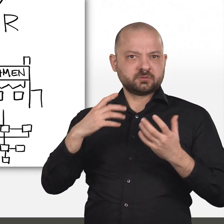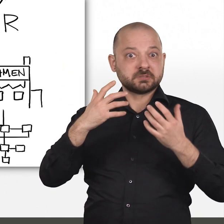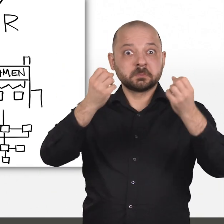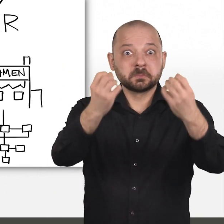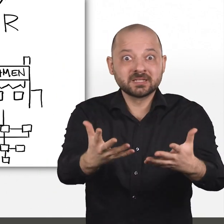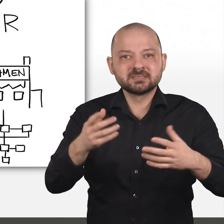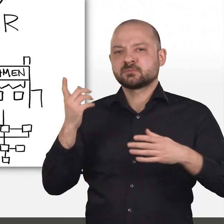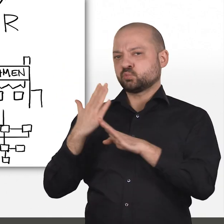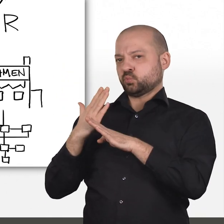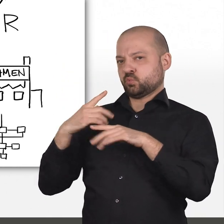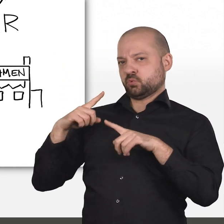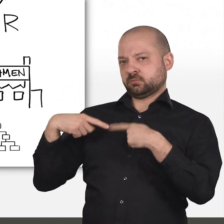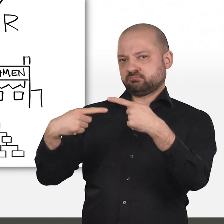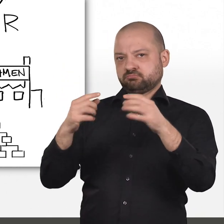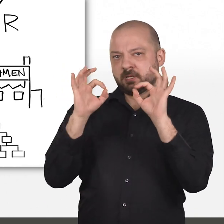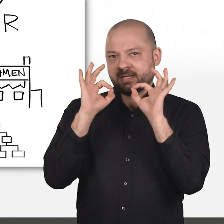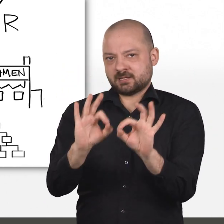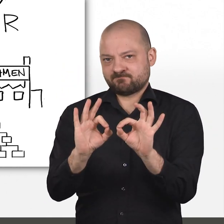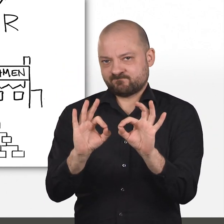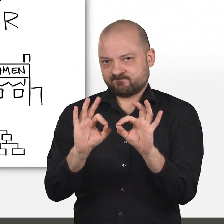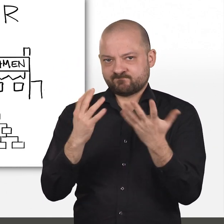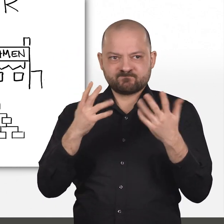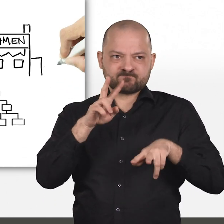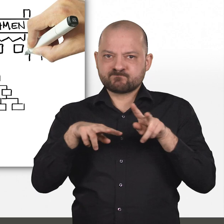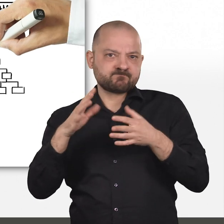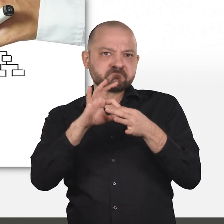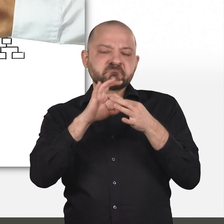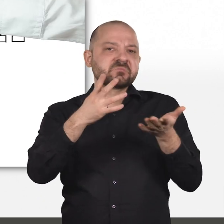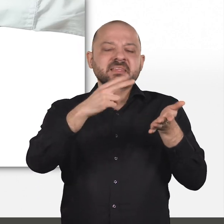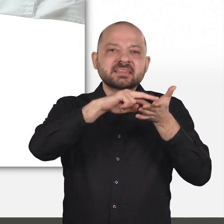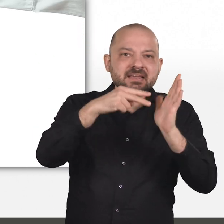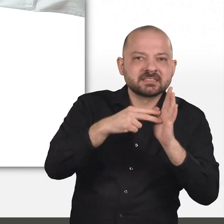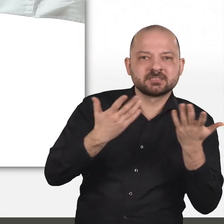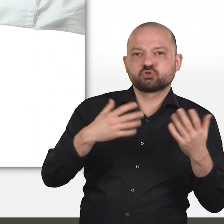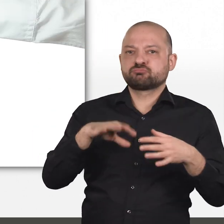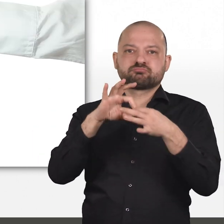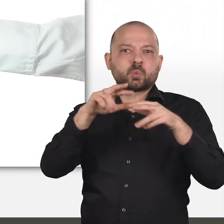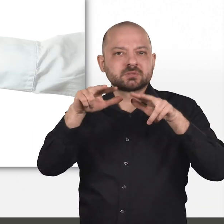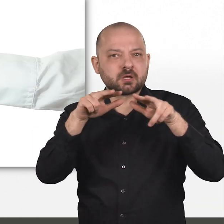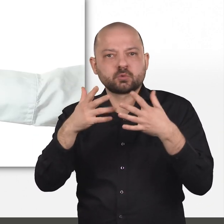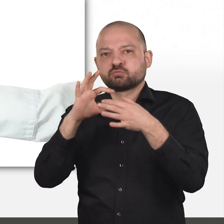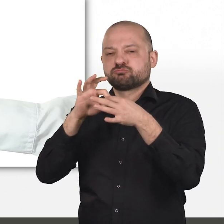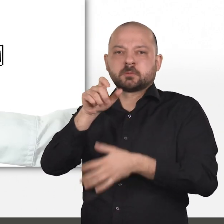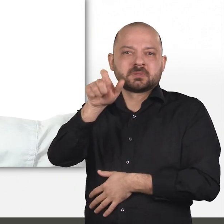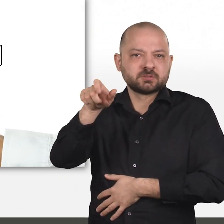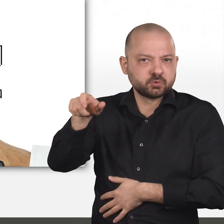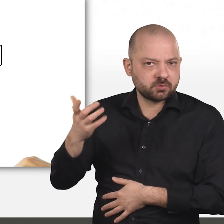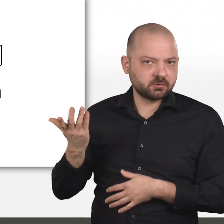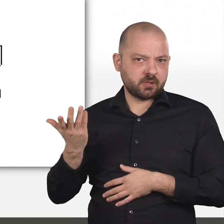Unternehmen klare Strukturen schaffen, die im Krisenfall sicher greifen. Das können sowohl Maßnahmen technischer,